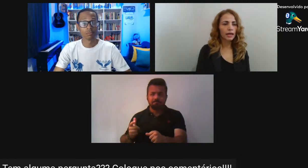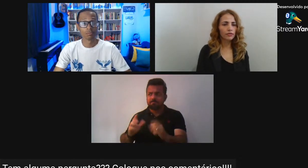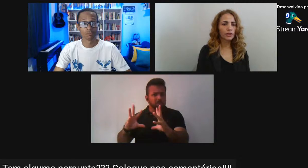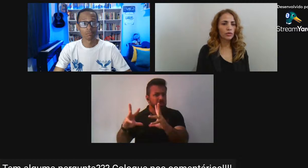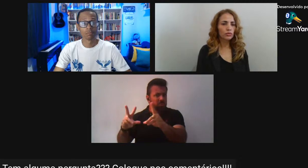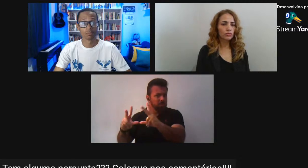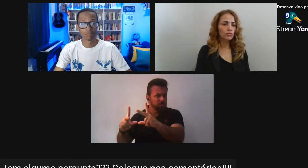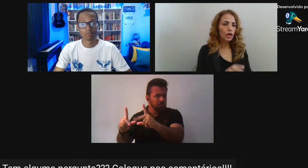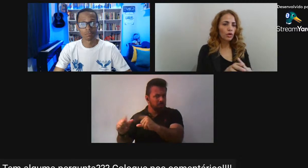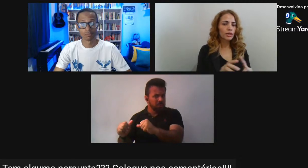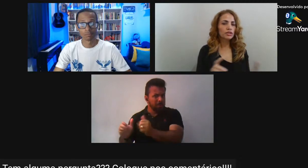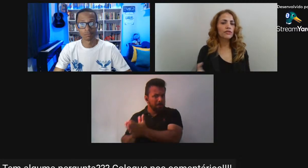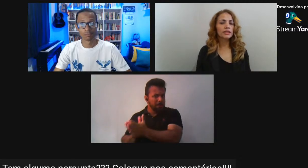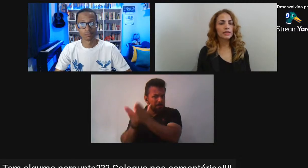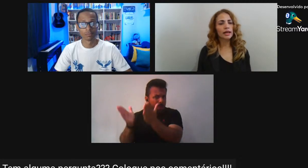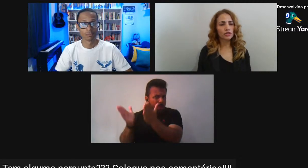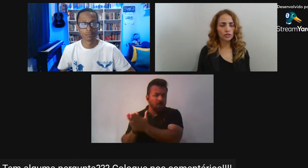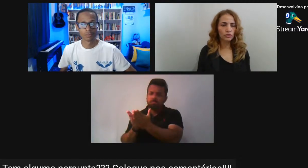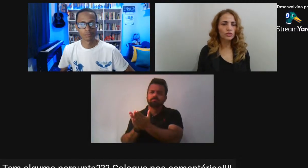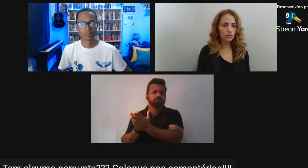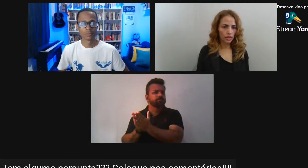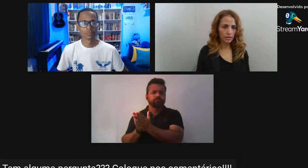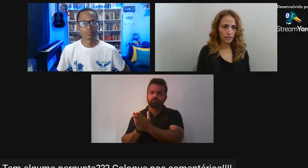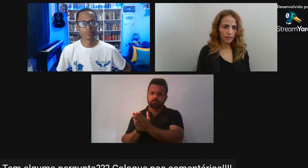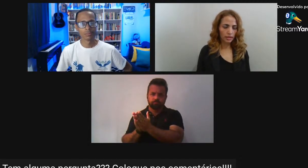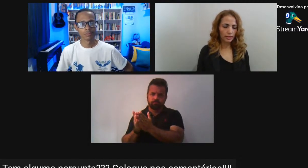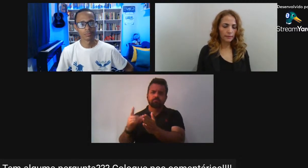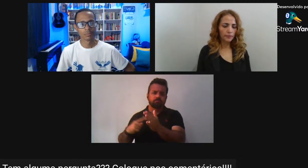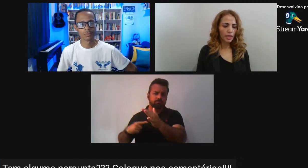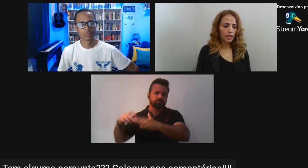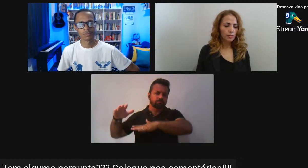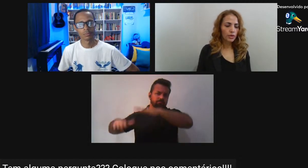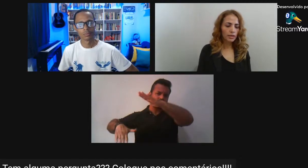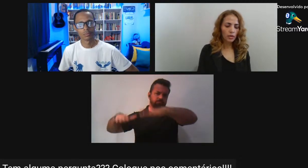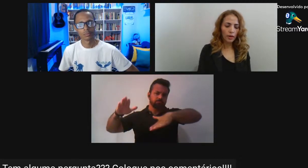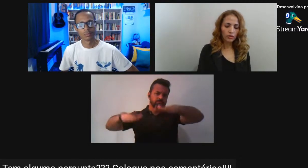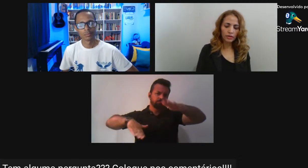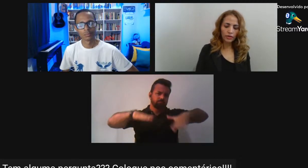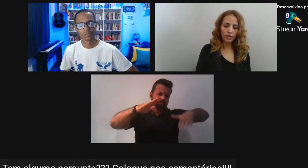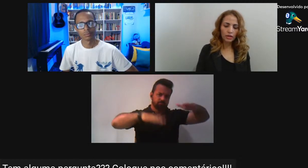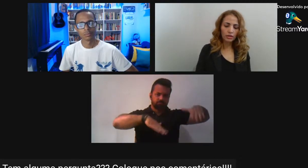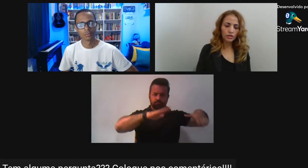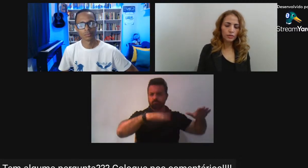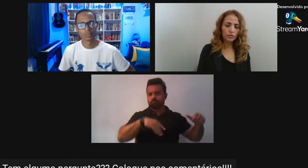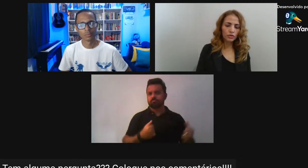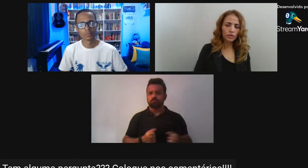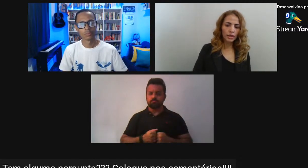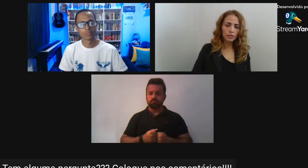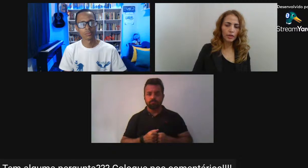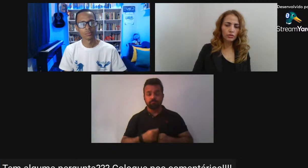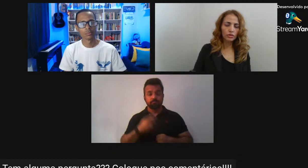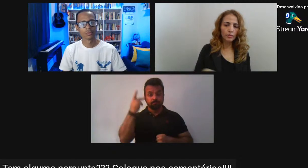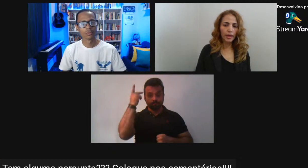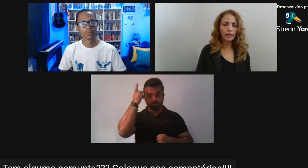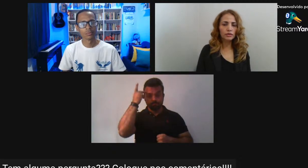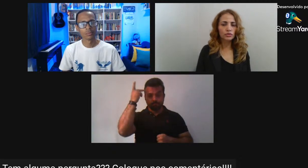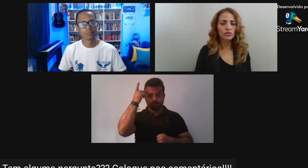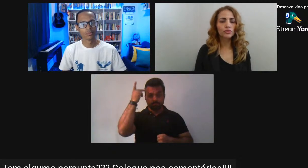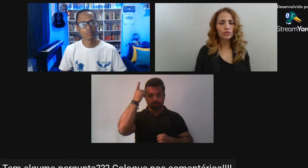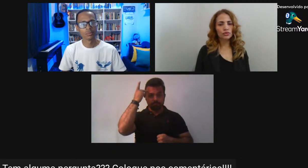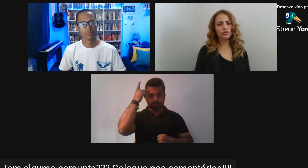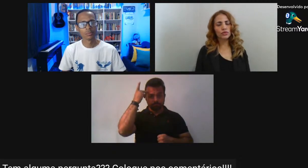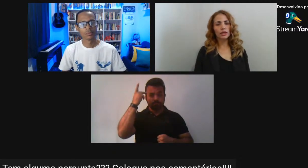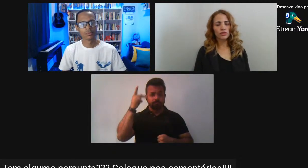Havia uma diversidade De condições ali Porque em São Paulo Nós tínhamos Nesse período também